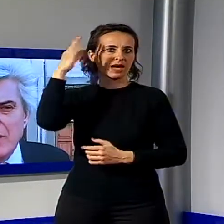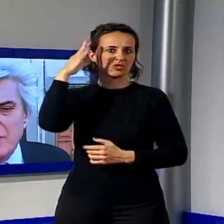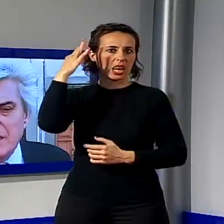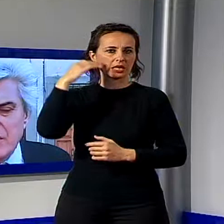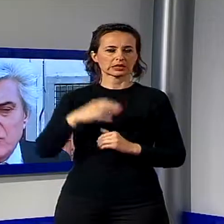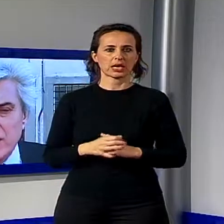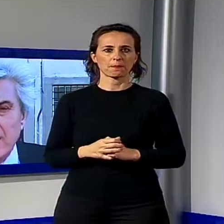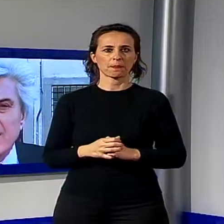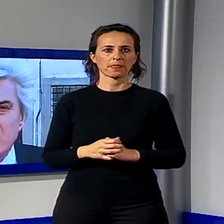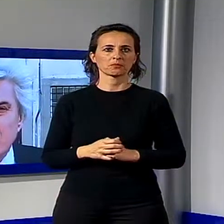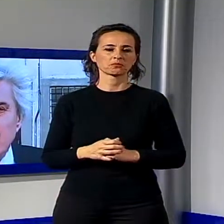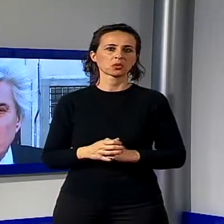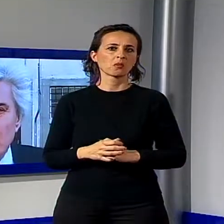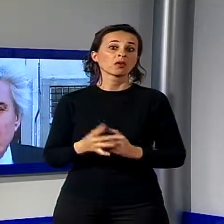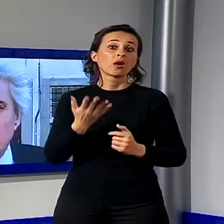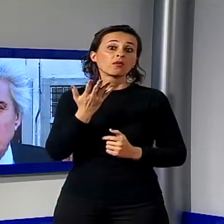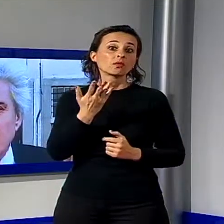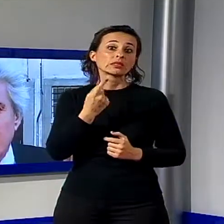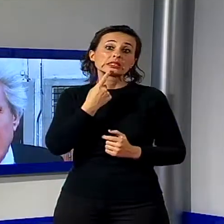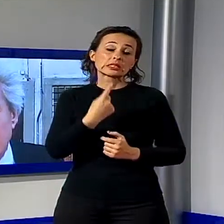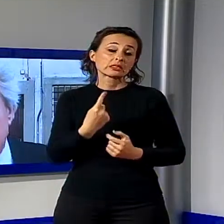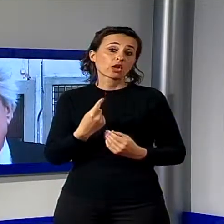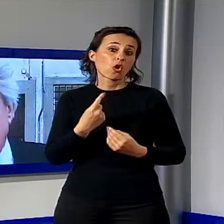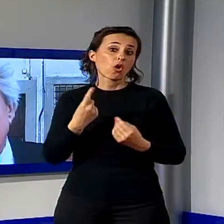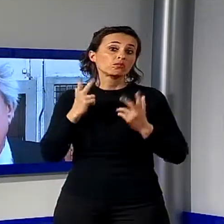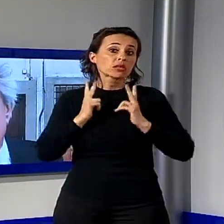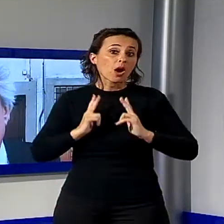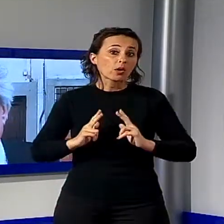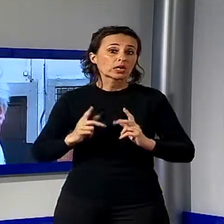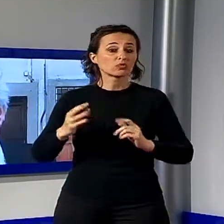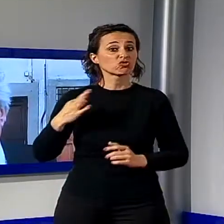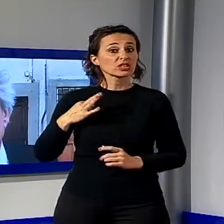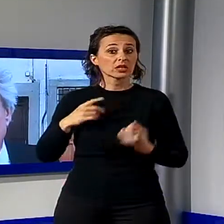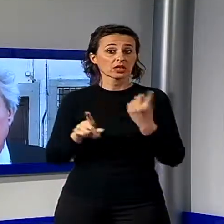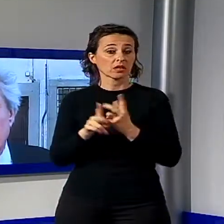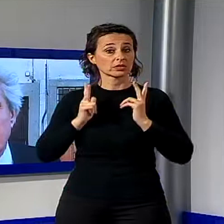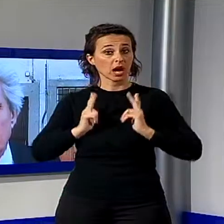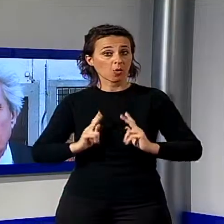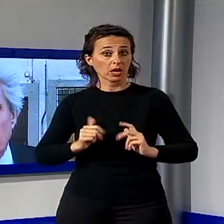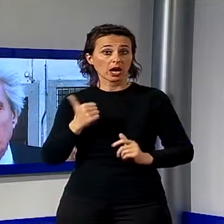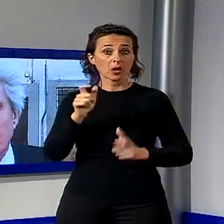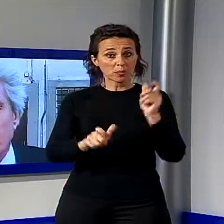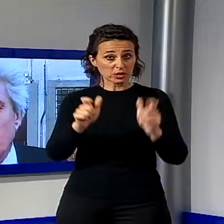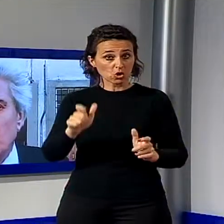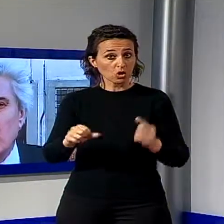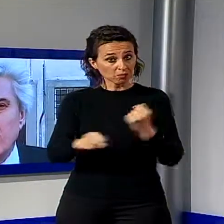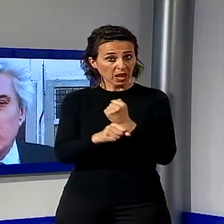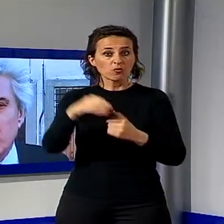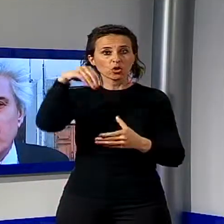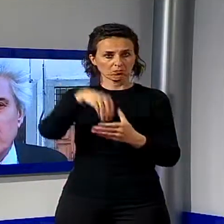un messaggio di rassicurazione verso i cittadini, anzi di speranza, e anche verso tutte le persone che ci lavorano. Troveremo il modo di coinvolgere tutti